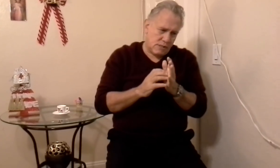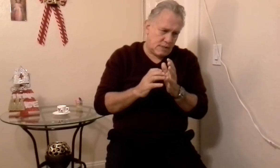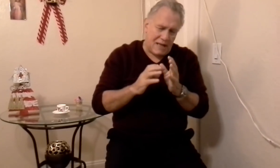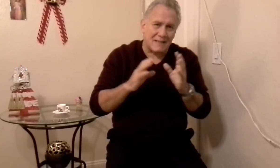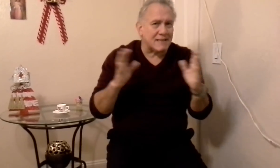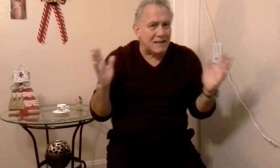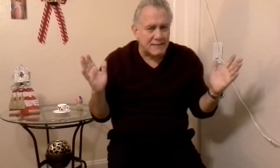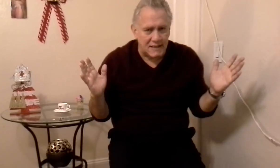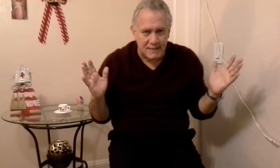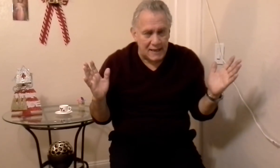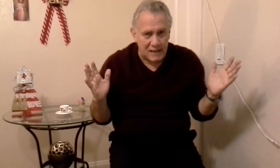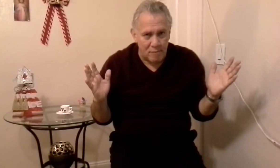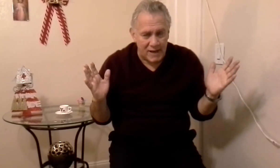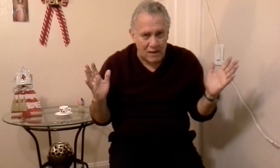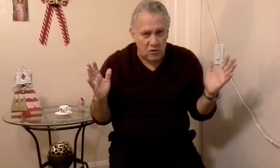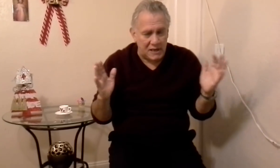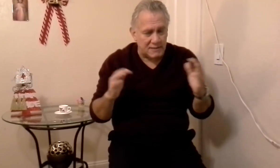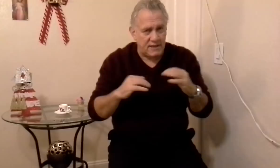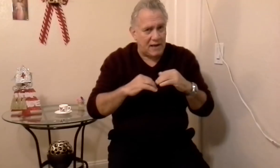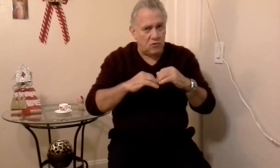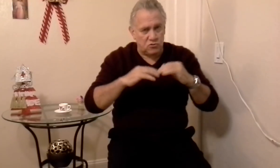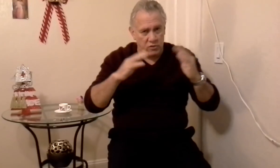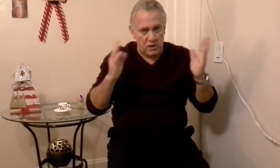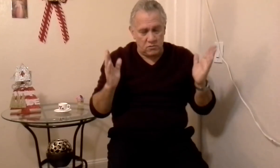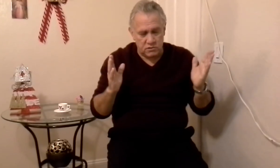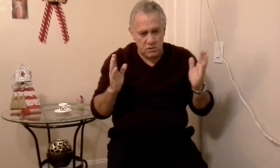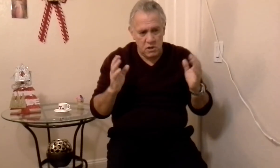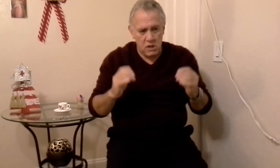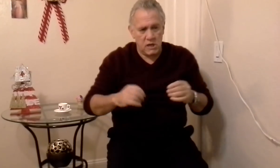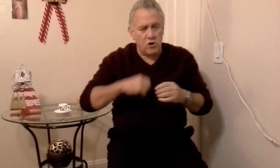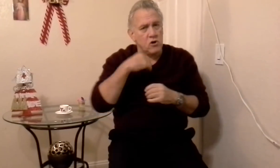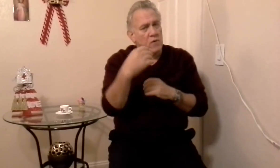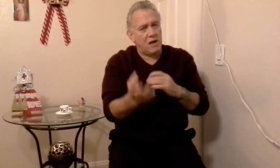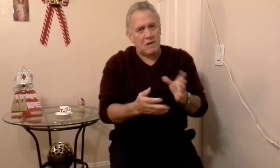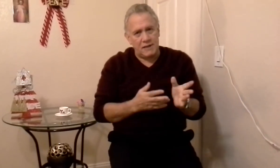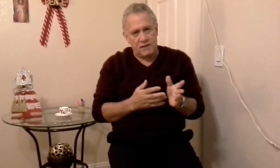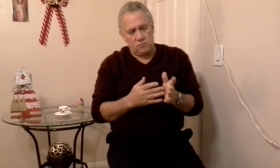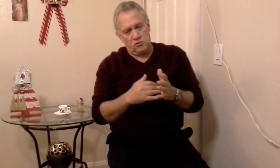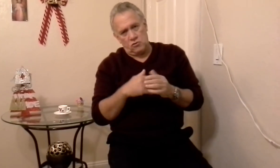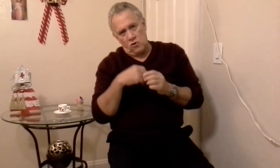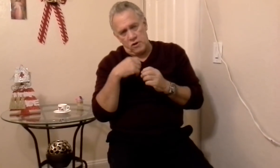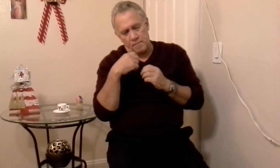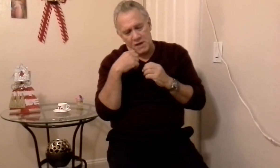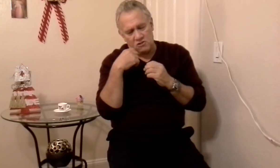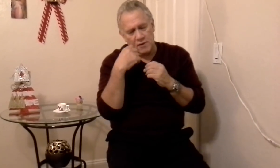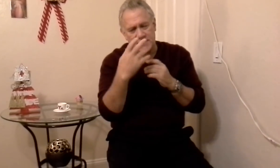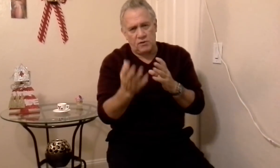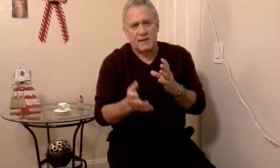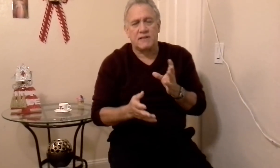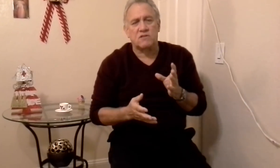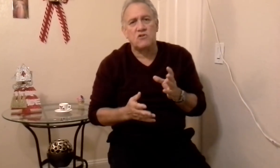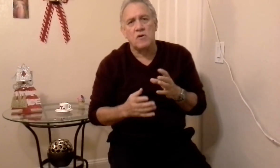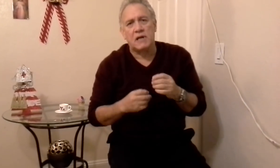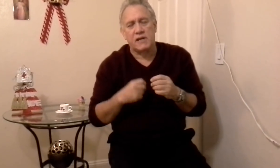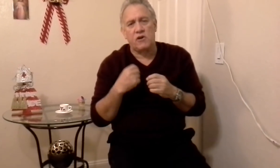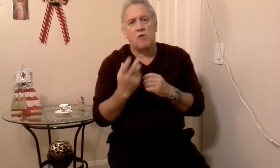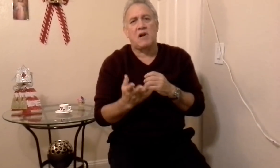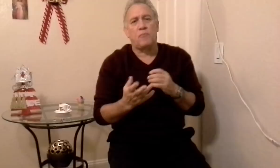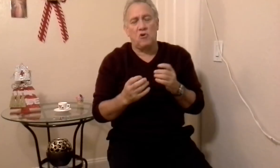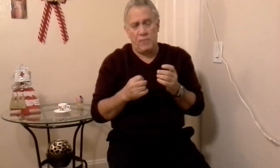de las cárceles en Alemania, lo que le hacían a los judíos, y hoy no voy a hablar de eso, eso va a ser otra sección, que le quiero hablar por lo